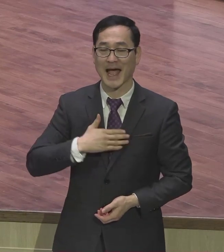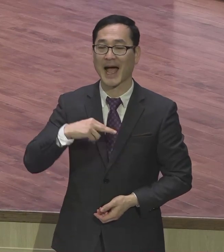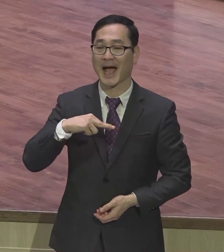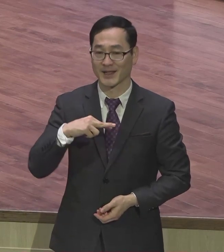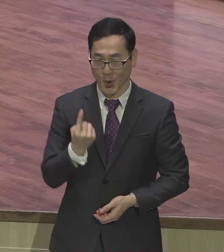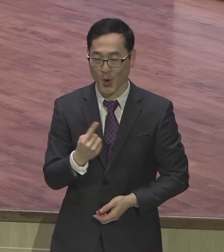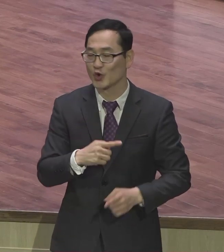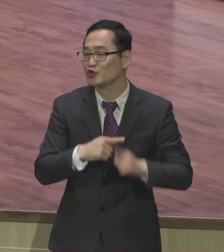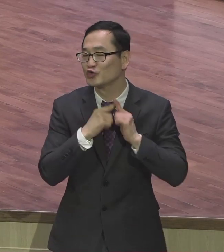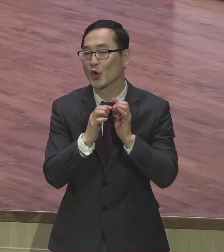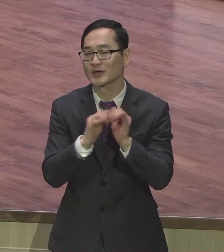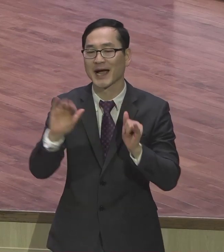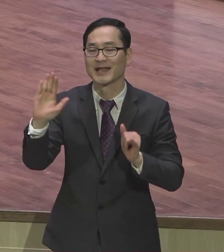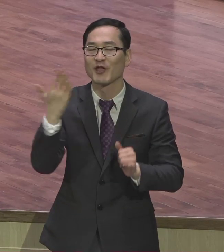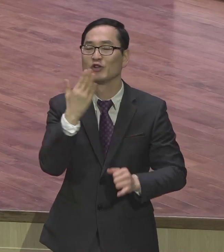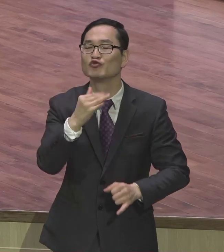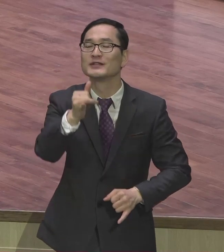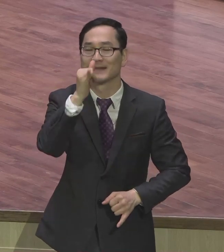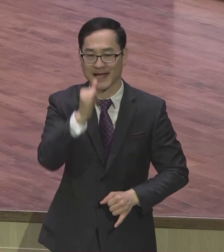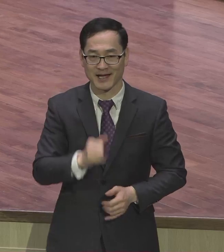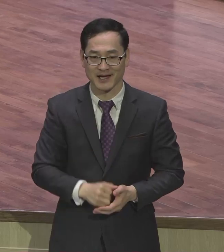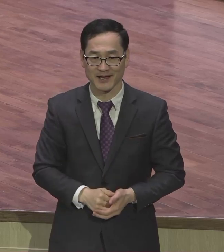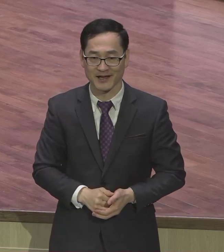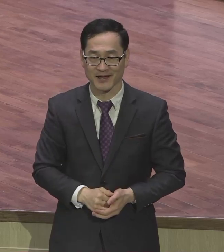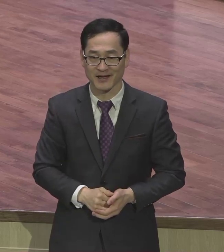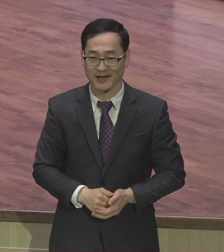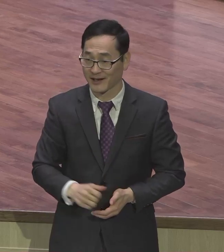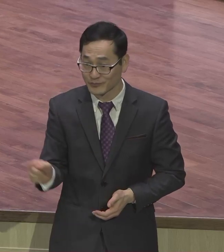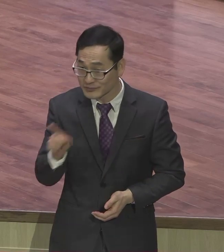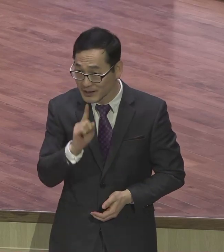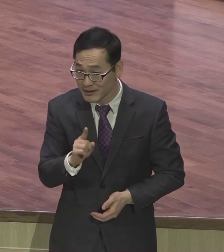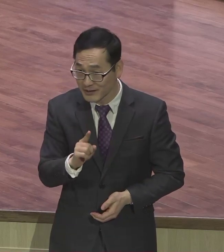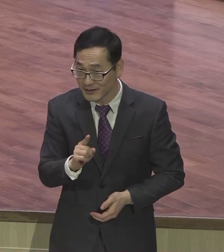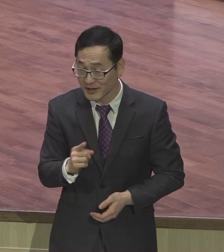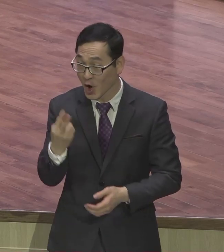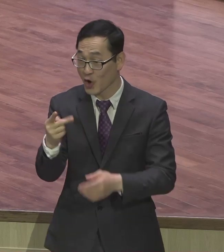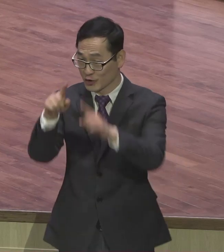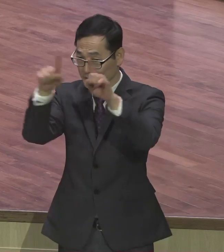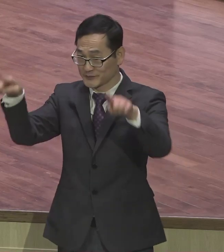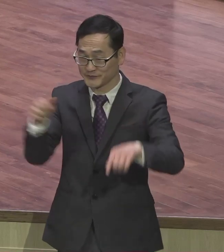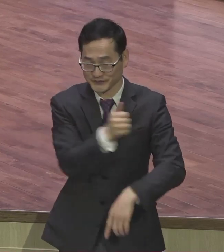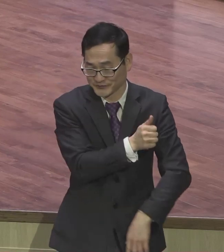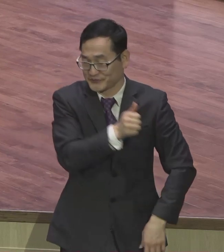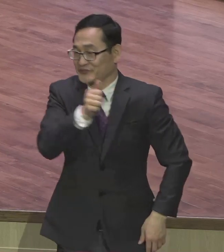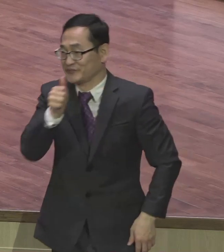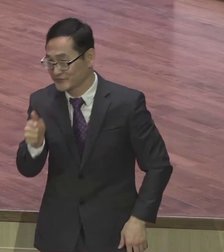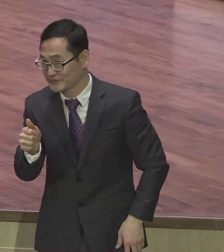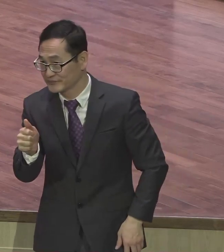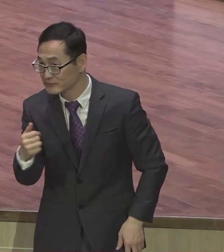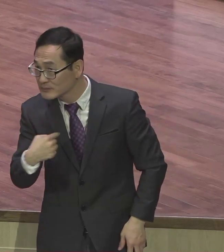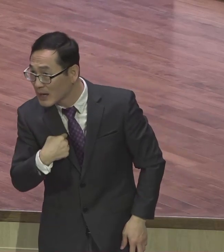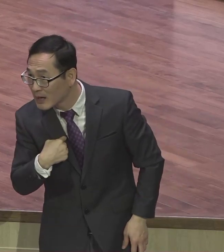순교자가 될 수 있다 이래서 나 무슨 말이에요 그거를 쳐다보는 자기 자신이 보이면